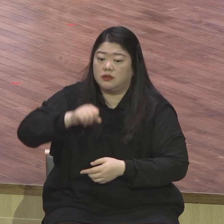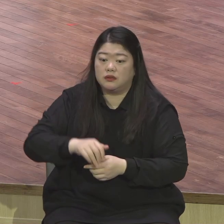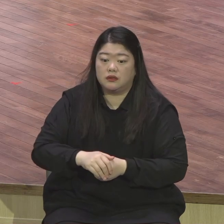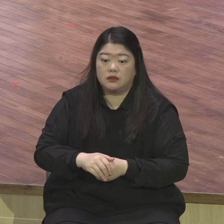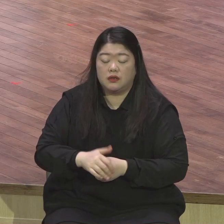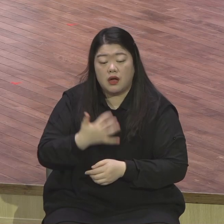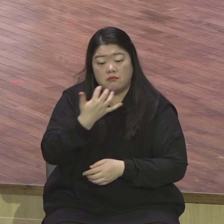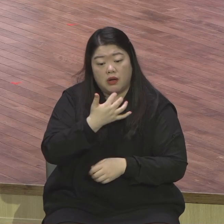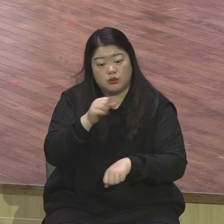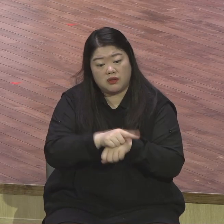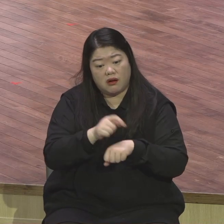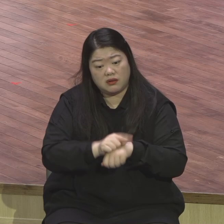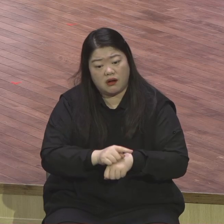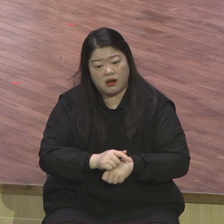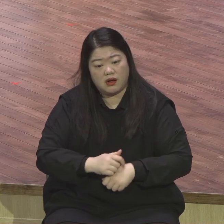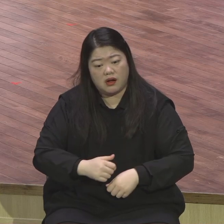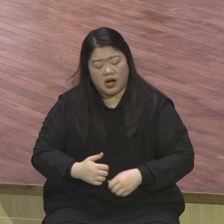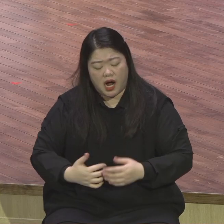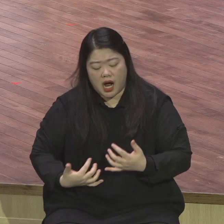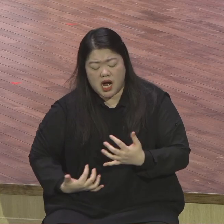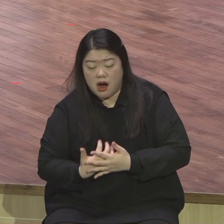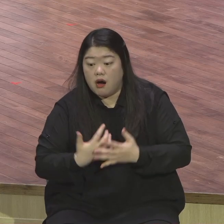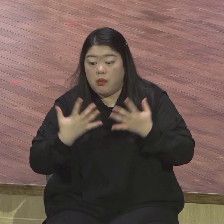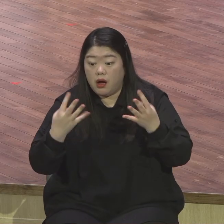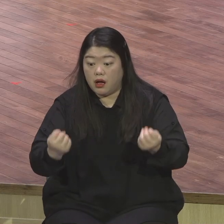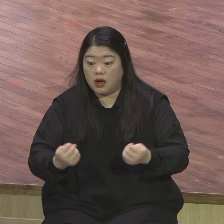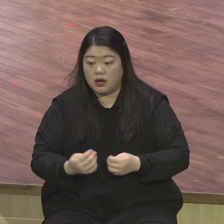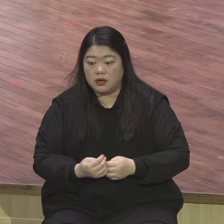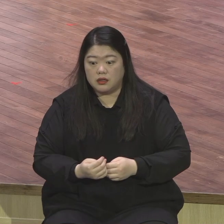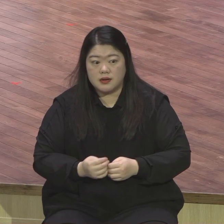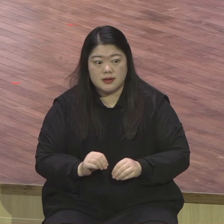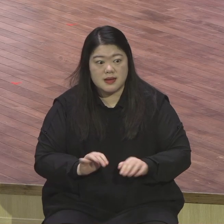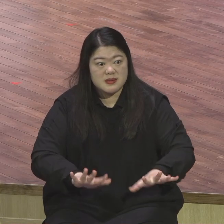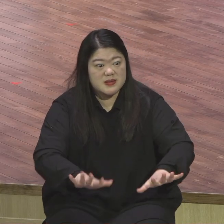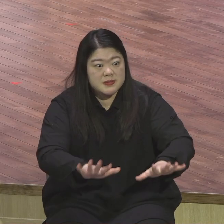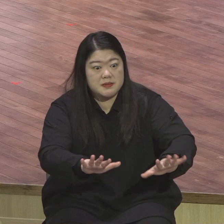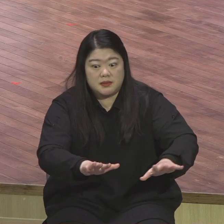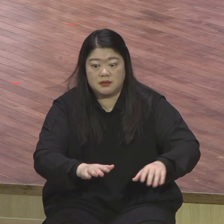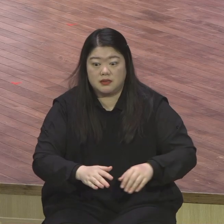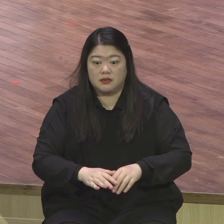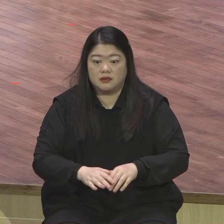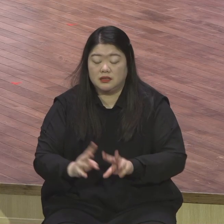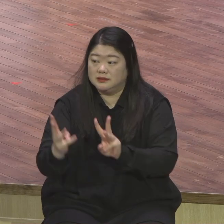예수님의 변형된 그 모습과 영광을 보니 이 자리를 떠나고 싶지 않는 거예요 이야